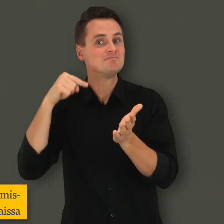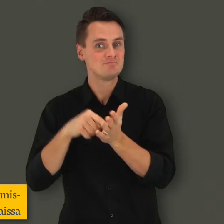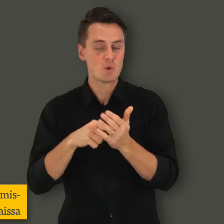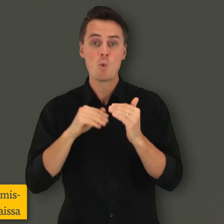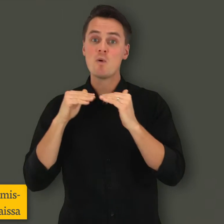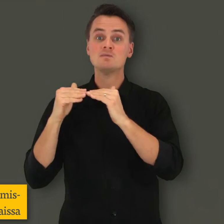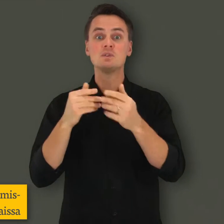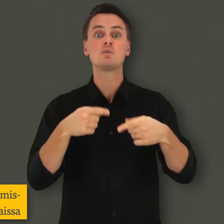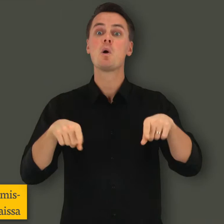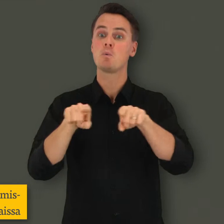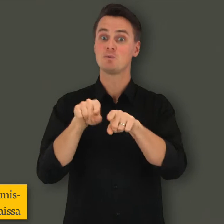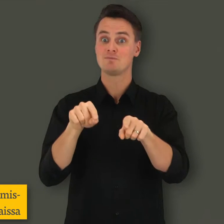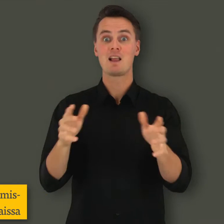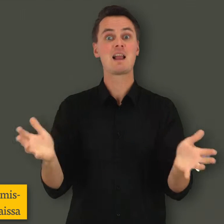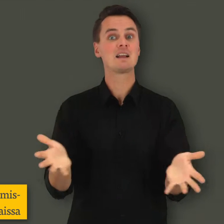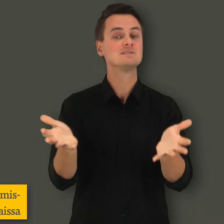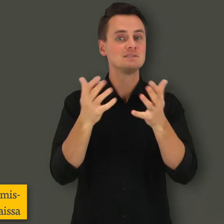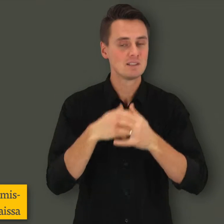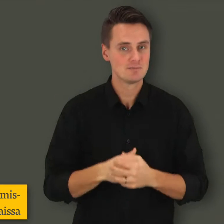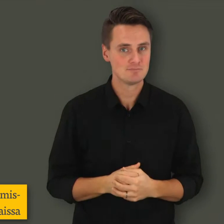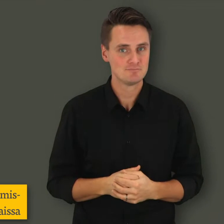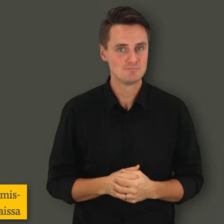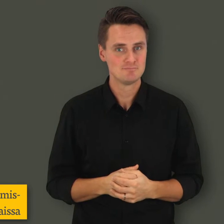yhdenvertaisuuden toteutumisen edistämiseksi.